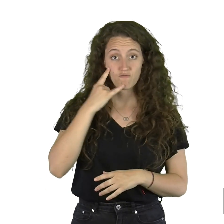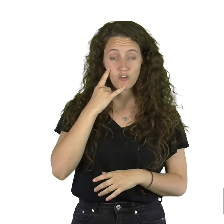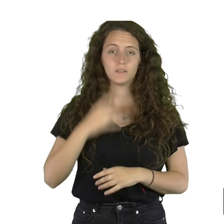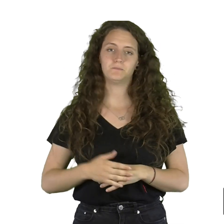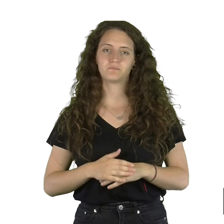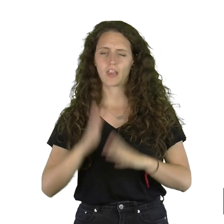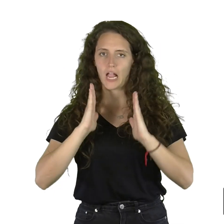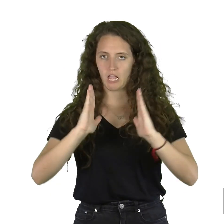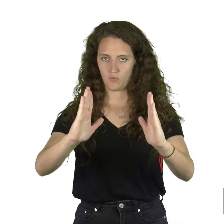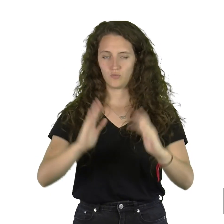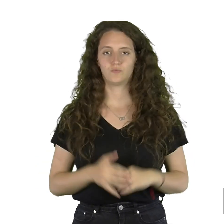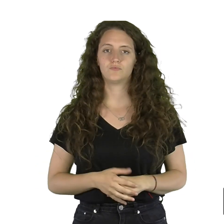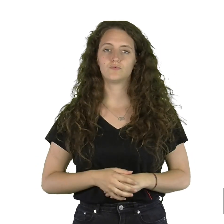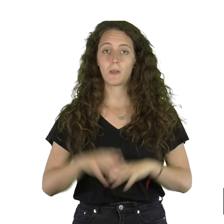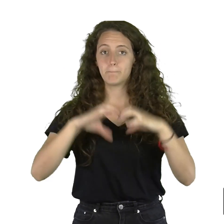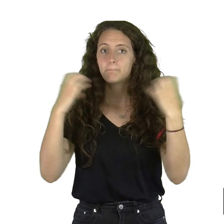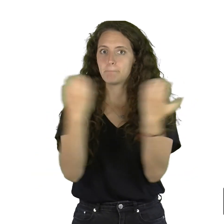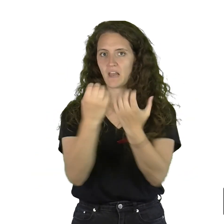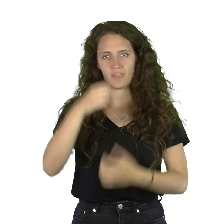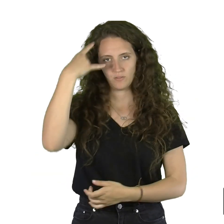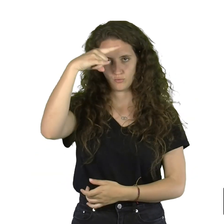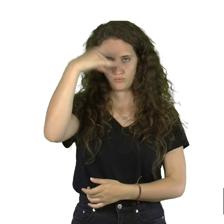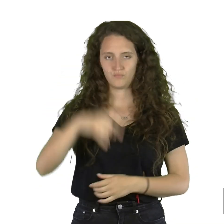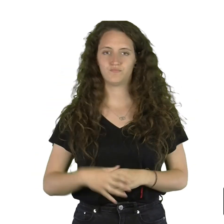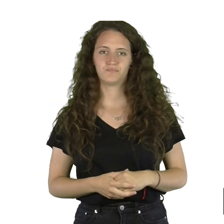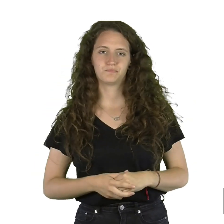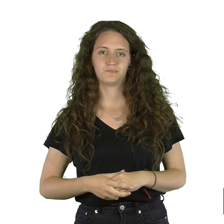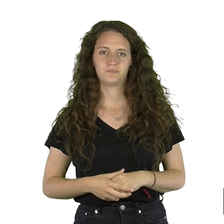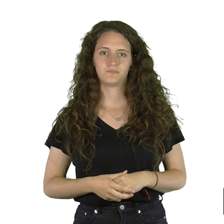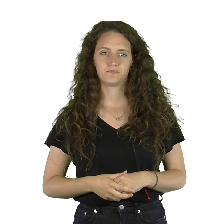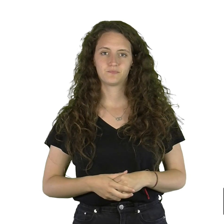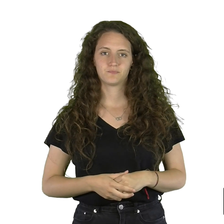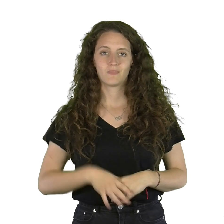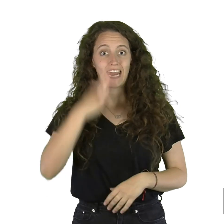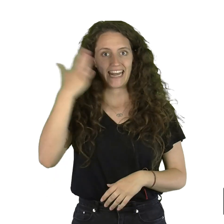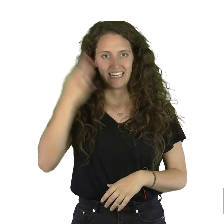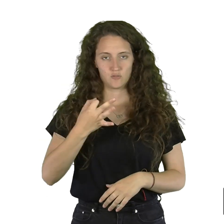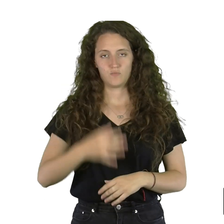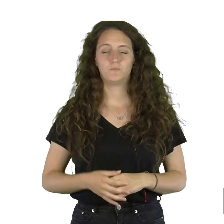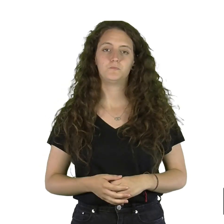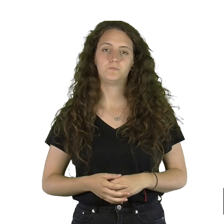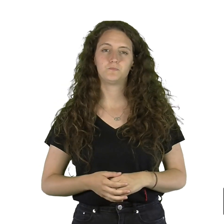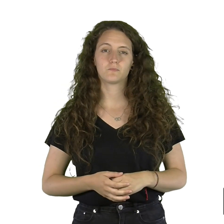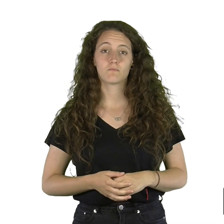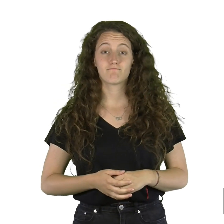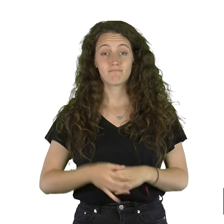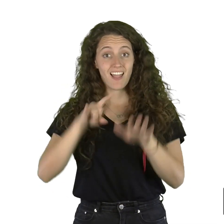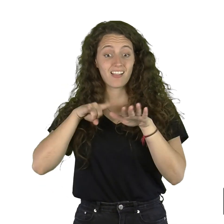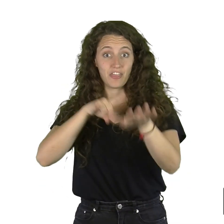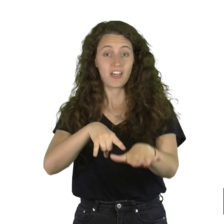Callejón Plaza de Toros Riesgo El encierro es una